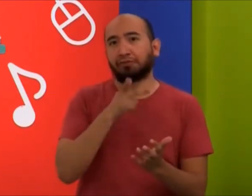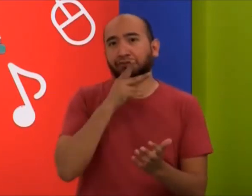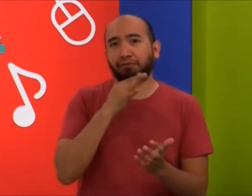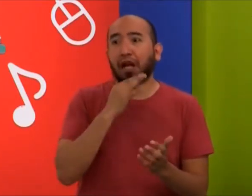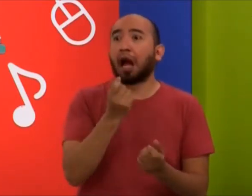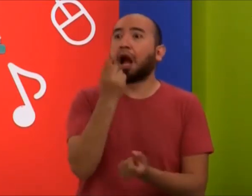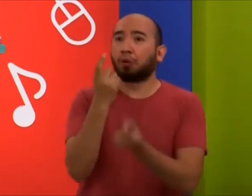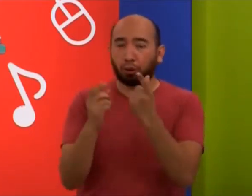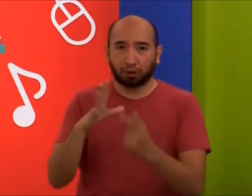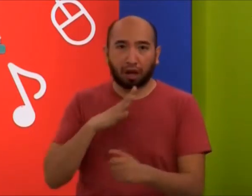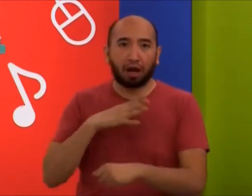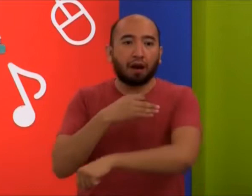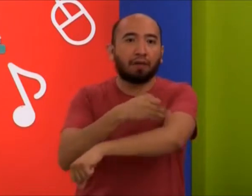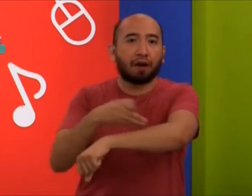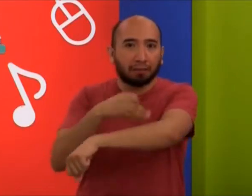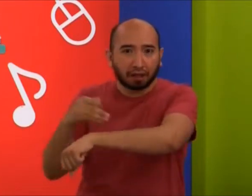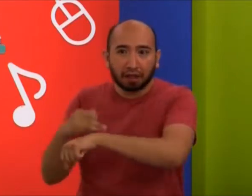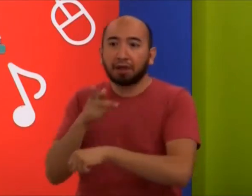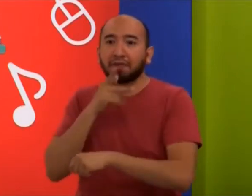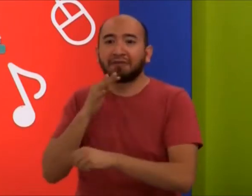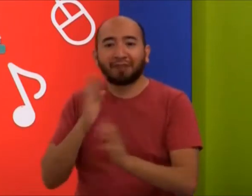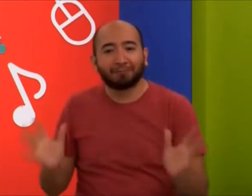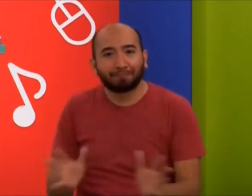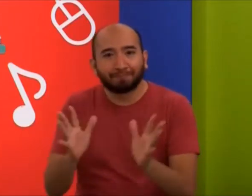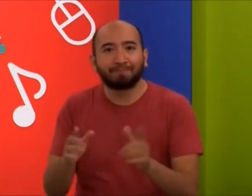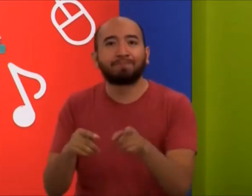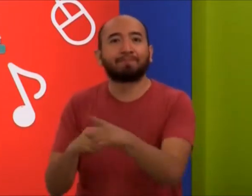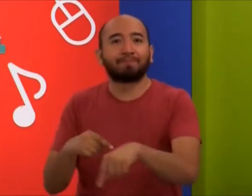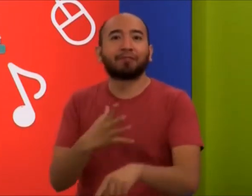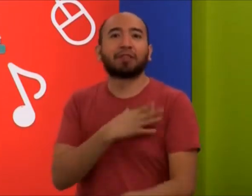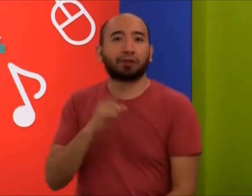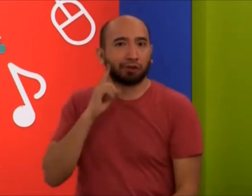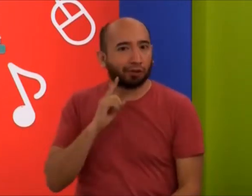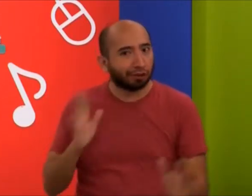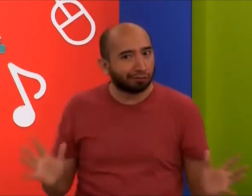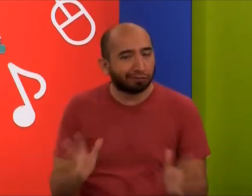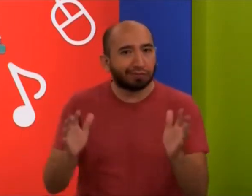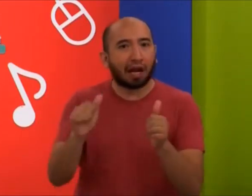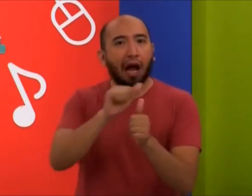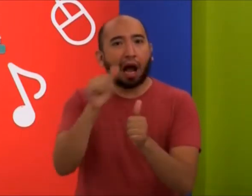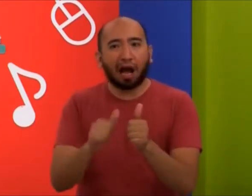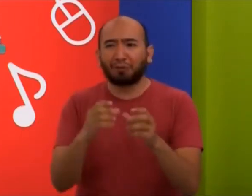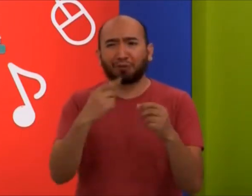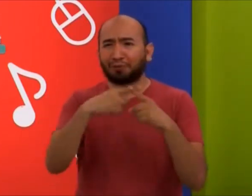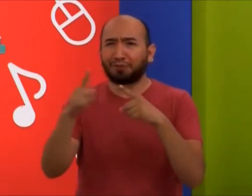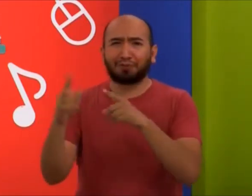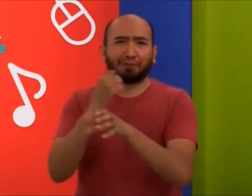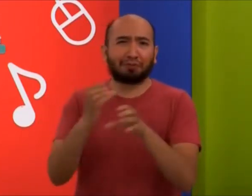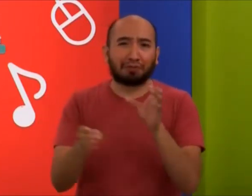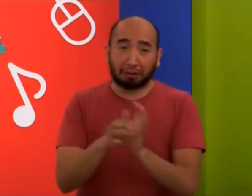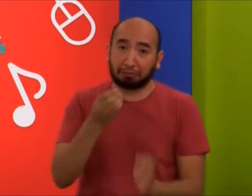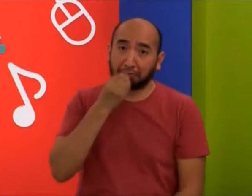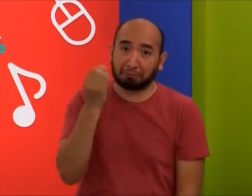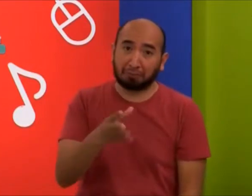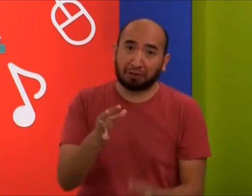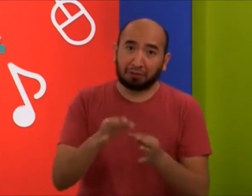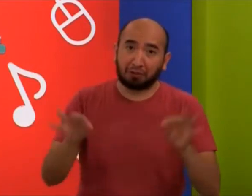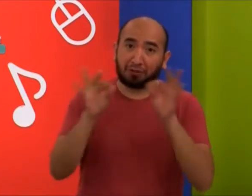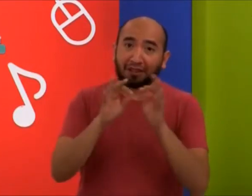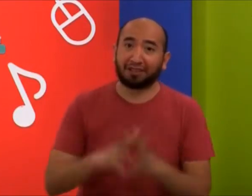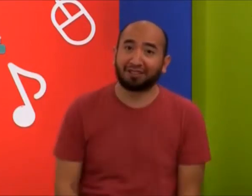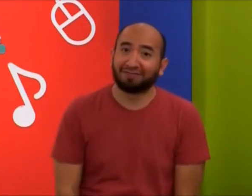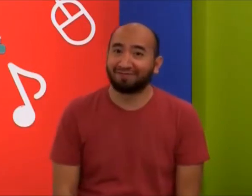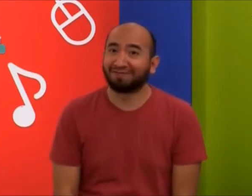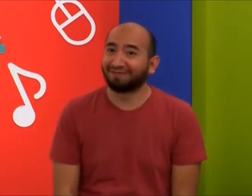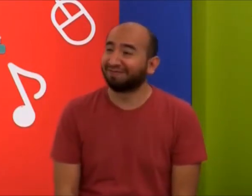necesita impulsarlos para que los papás sepan y puedan impulsar a sus hijos para que sepan lo que es el arte. Impulsar a sus hijos acerca de estas artes.